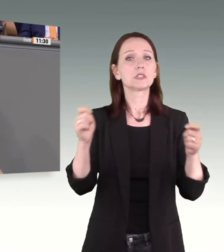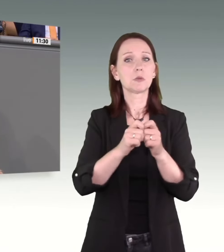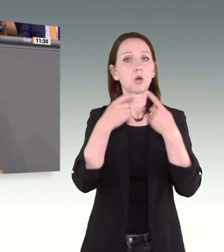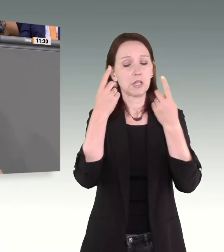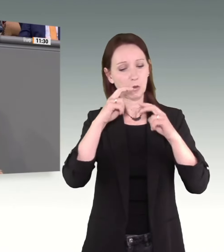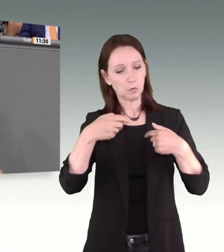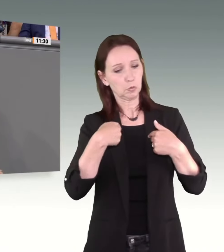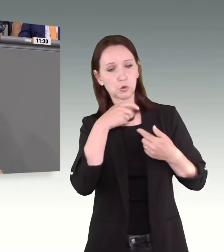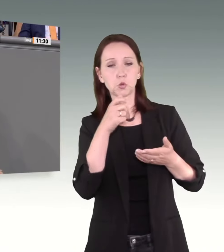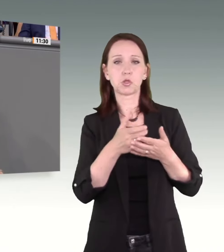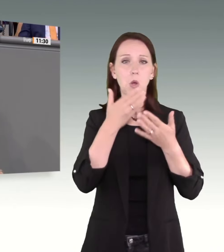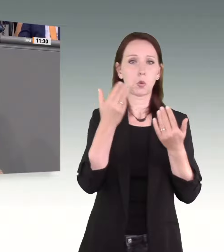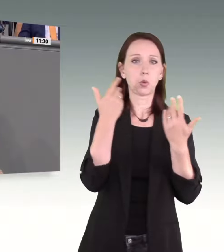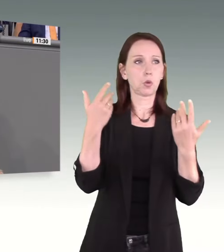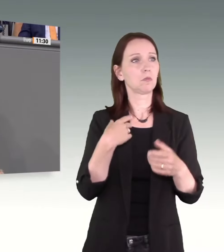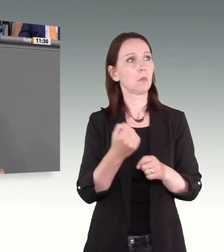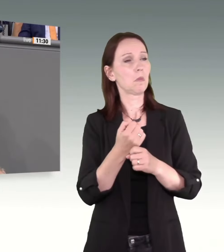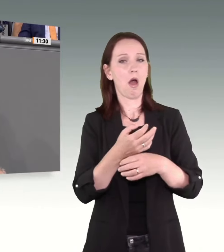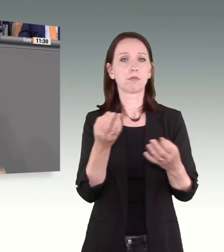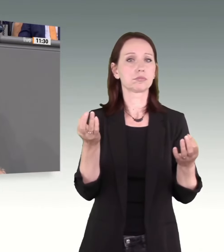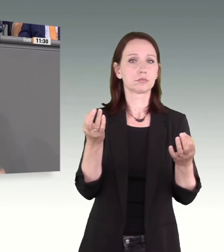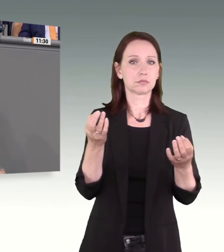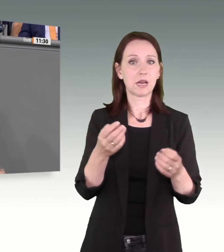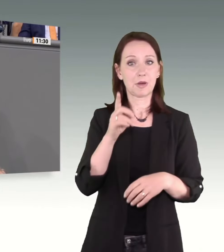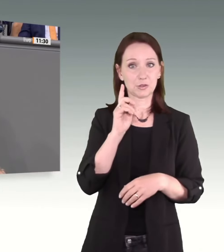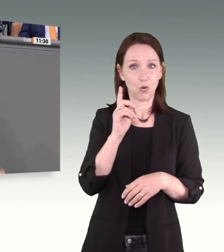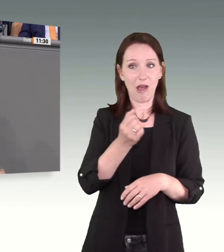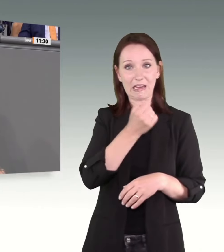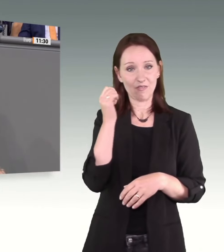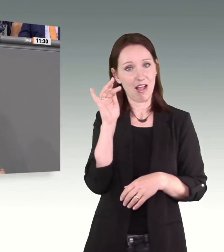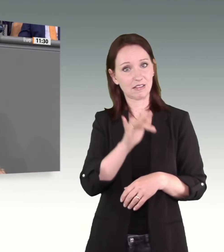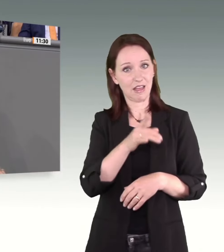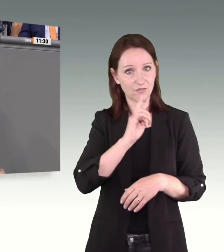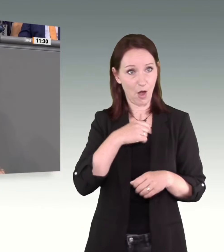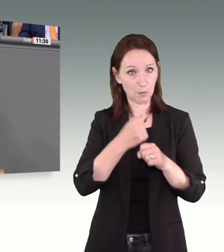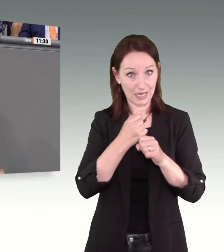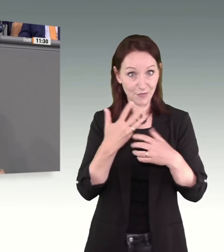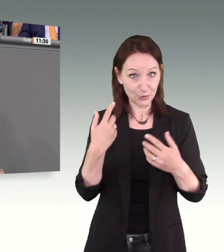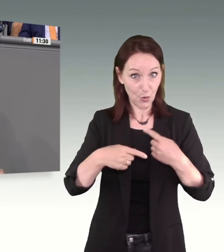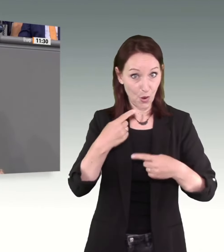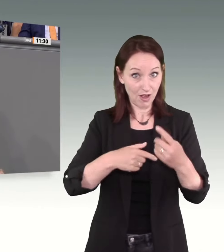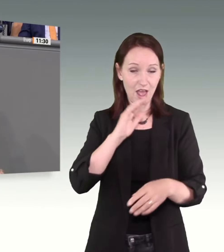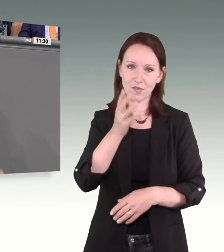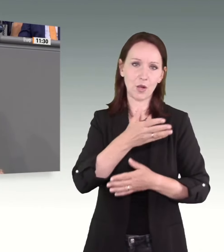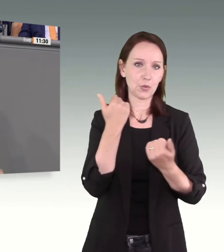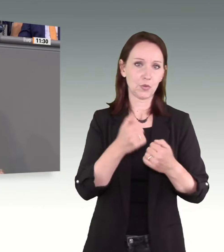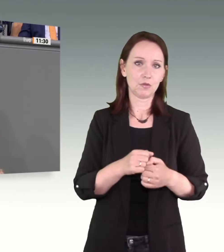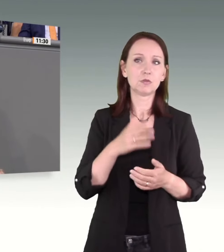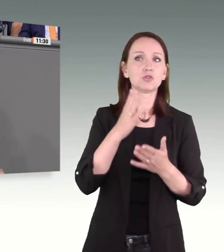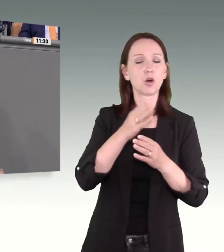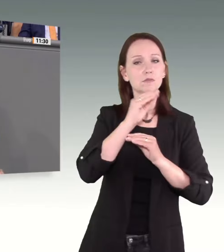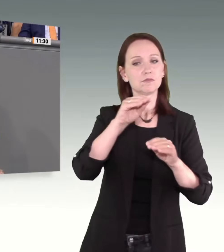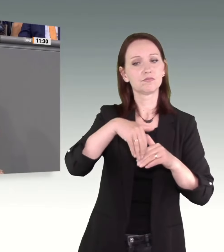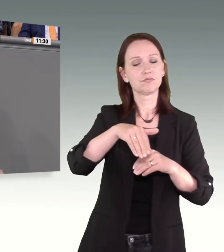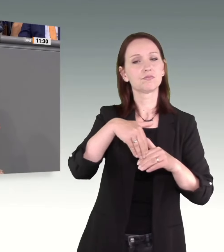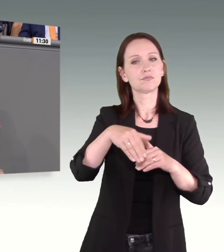tatenlos. So kann aber die Bekämpfung von Gewalt gegen Frauen nicht funktionieren. Auch der angekündigte Referentenentwurf